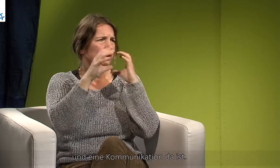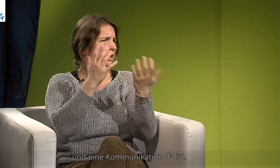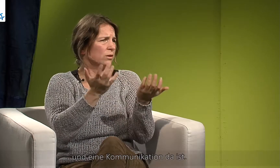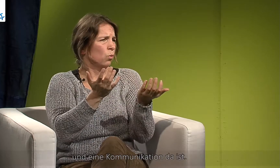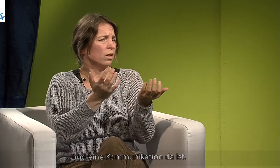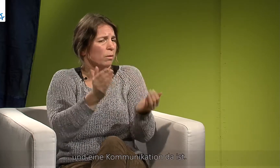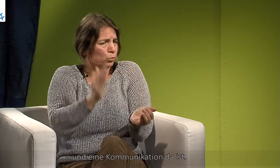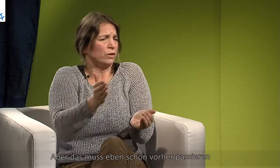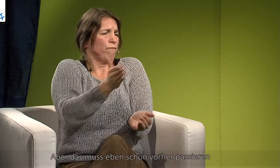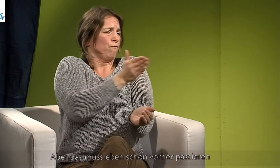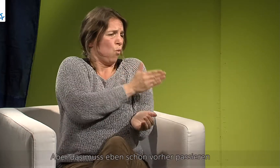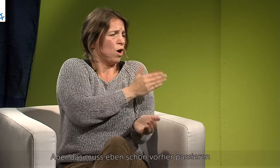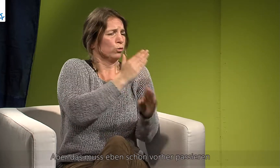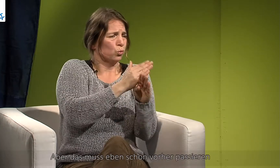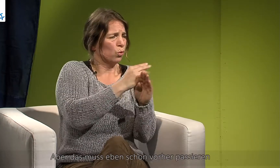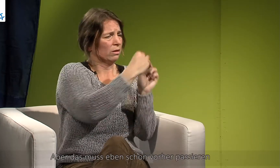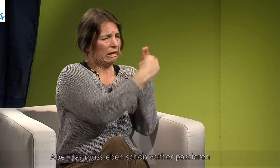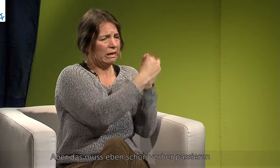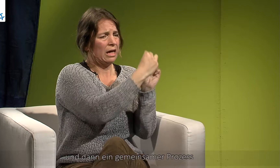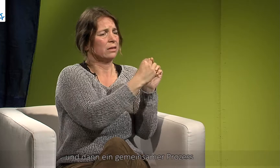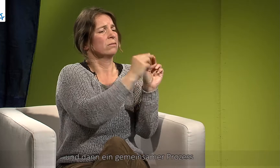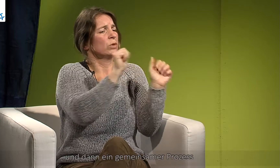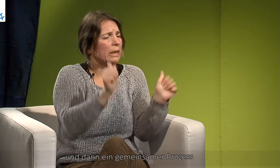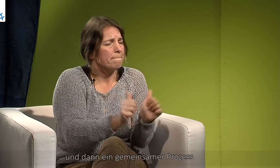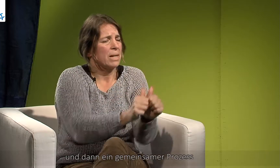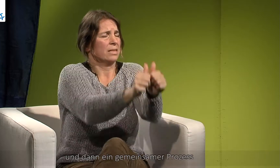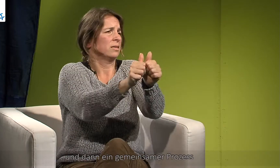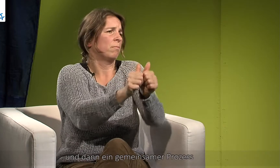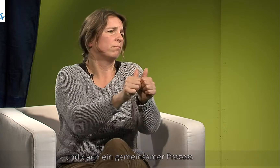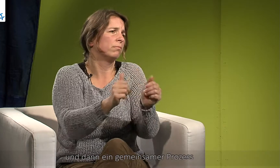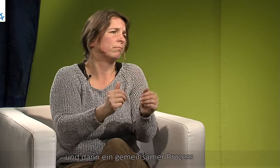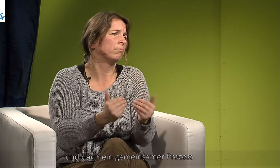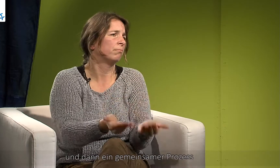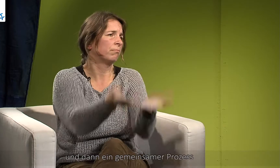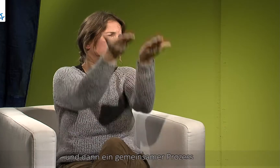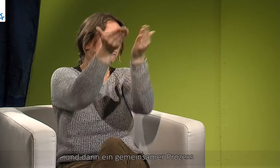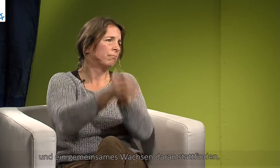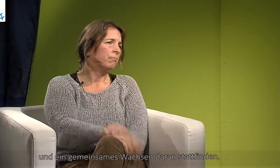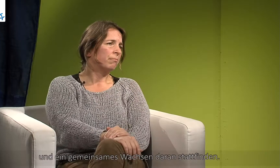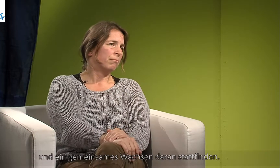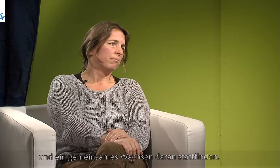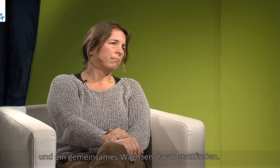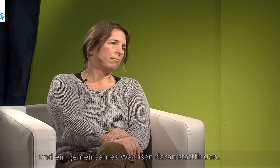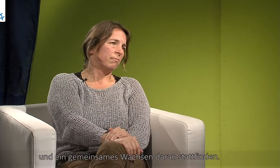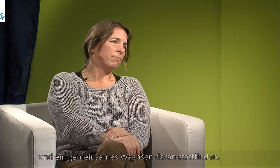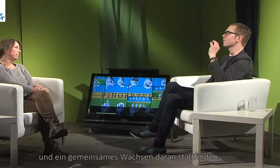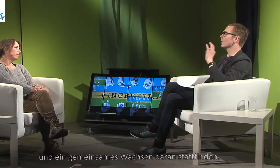ist. Aber das muss eben schon vorher passieren und dann ein gemeinsamer Prozess und ein gemeinsames Wachsen daran stattfinden.